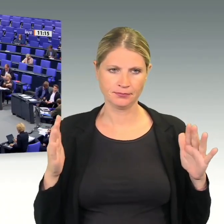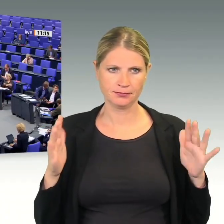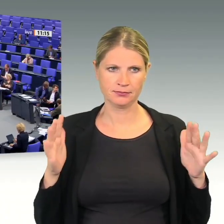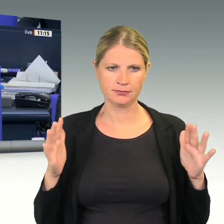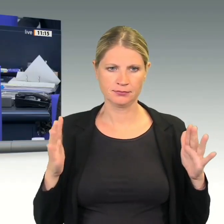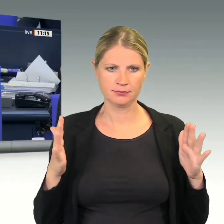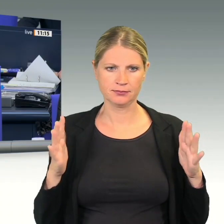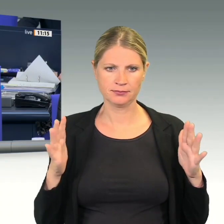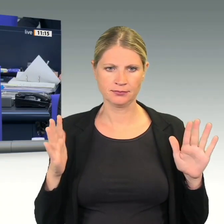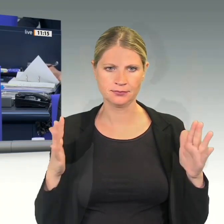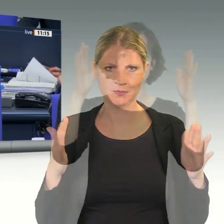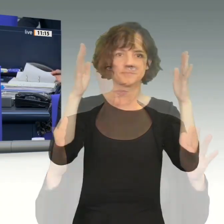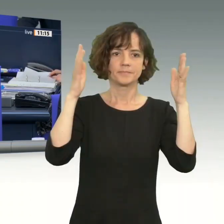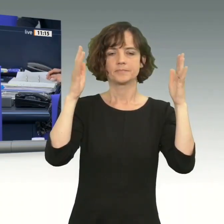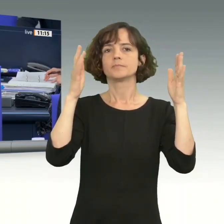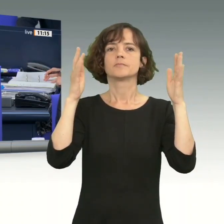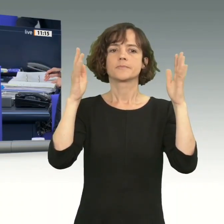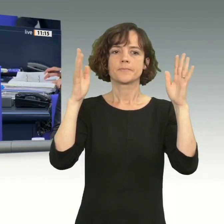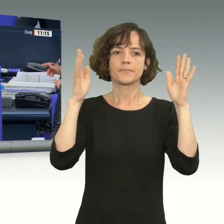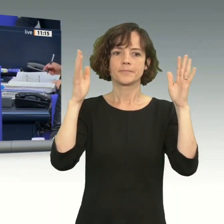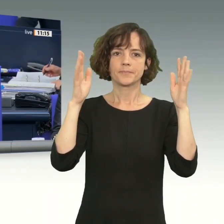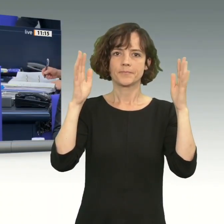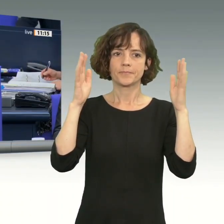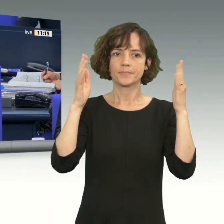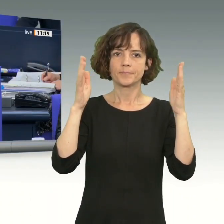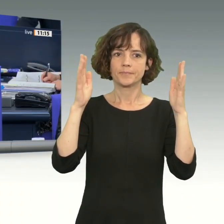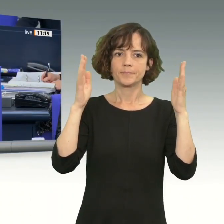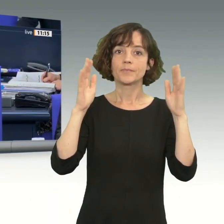Für die Bundesregierung hat die Kollegin Dr. Franziska Brandner das Wort.